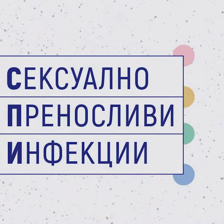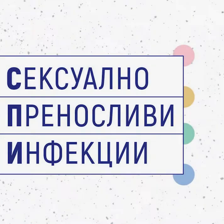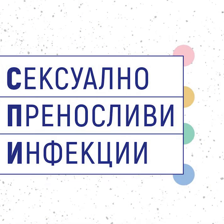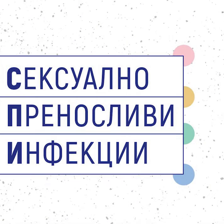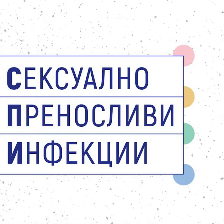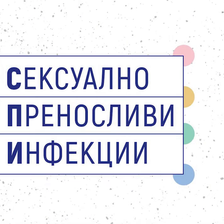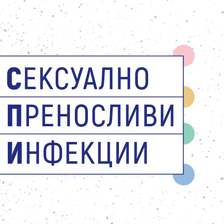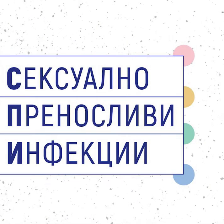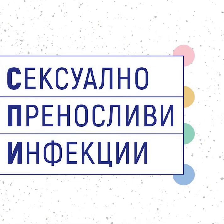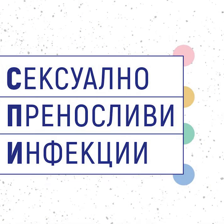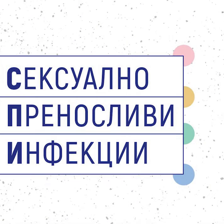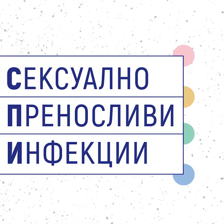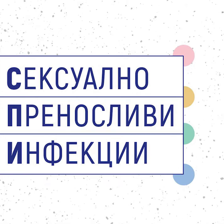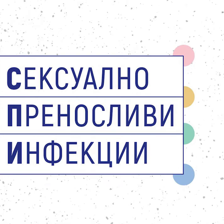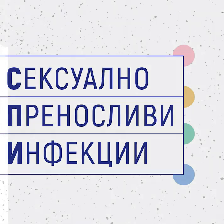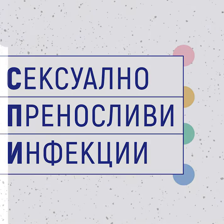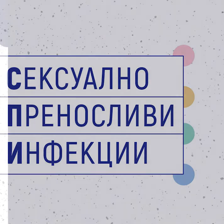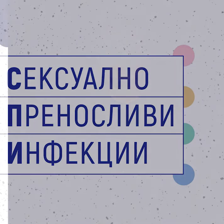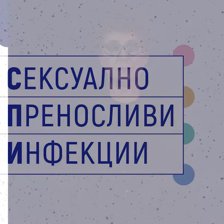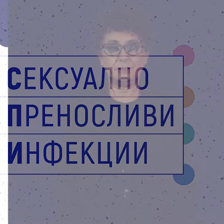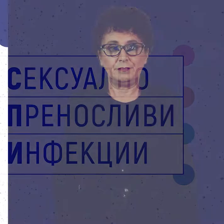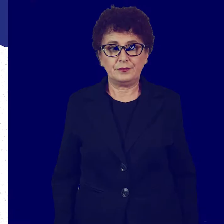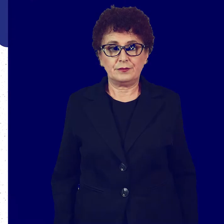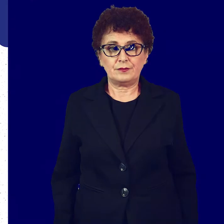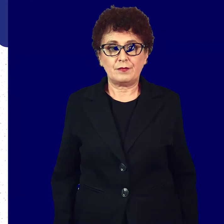Сексуално преносливи инфекции